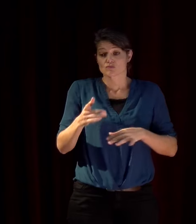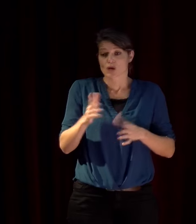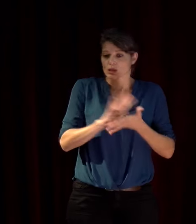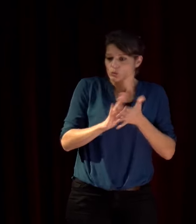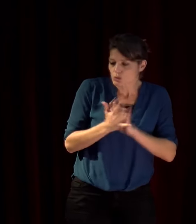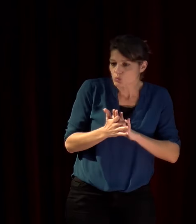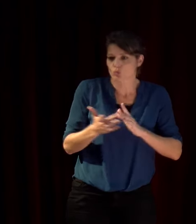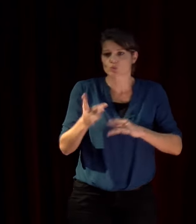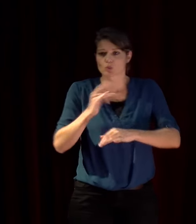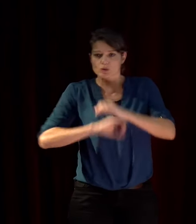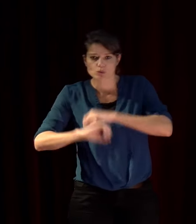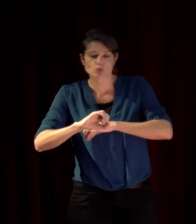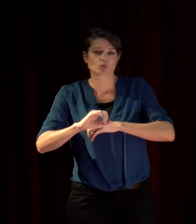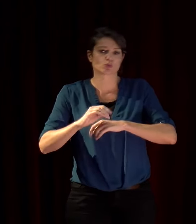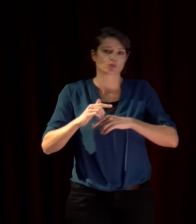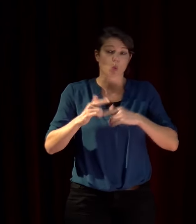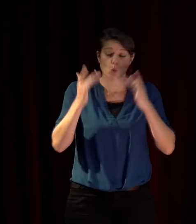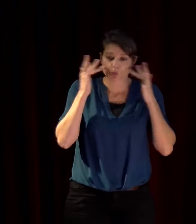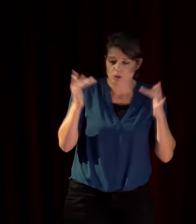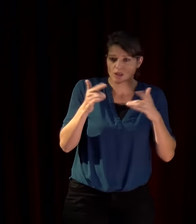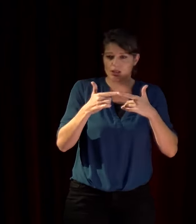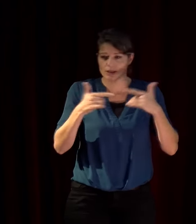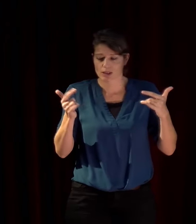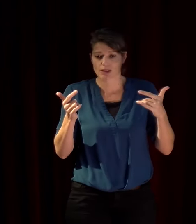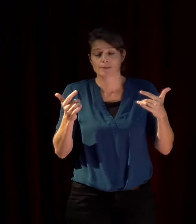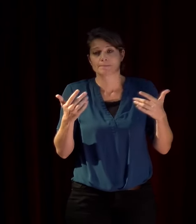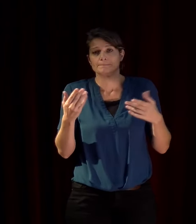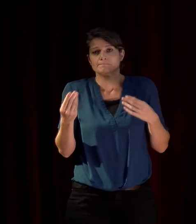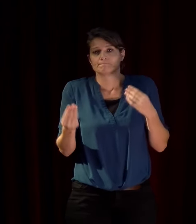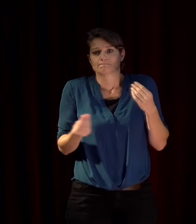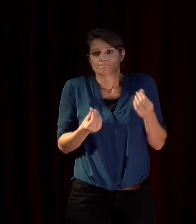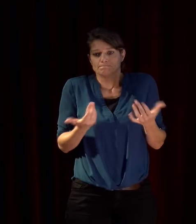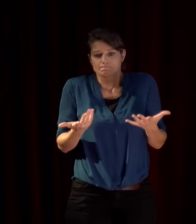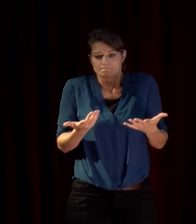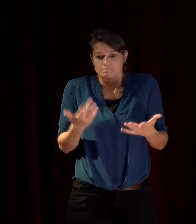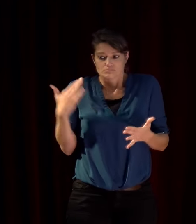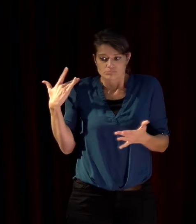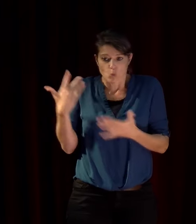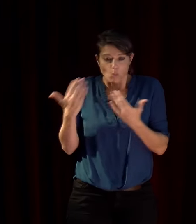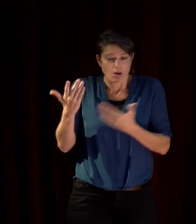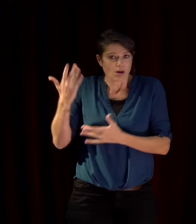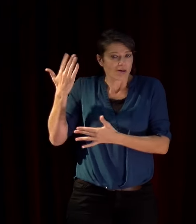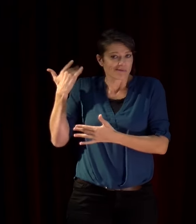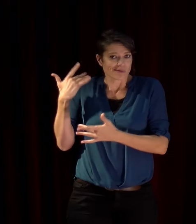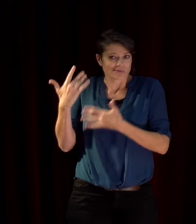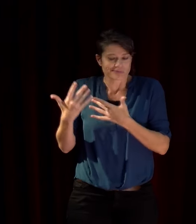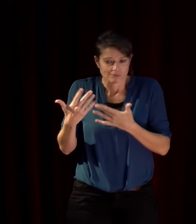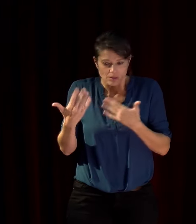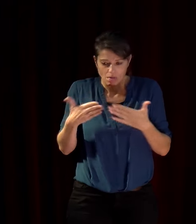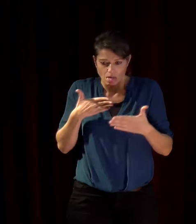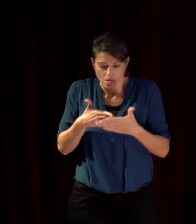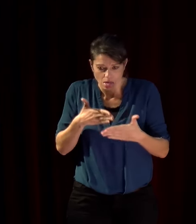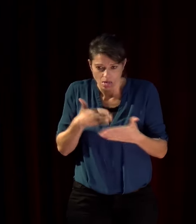associations du monde associatif et culturel qui n'arrivent plus à travailler